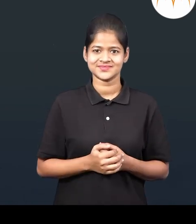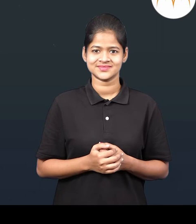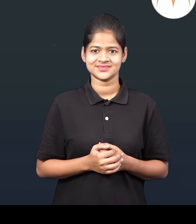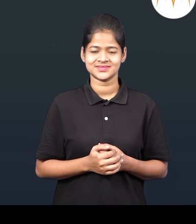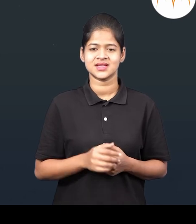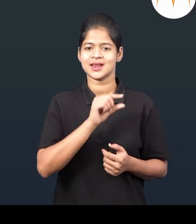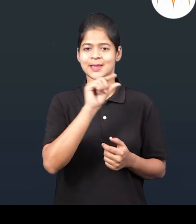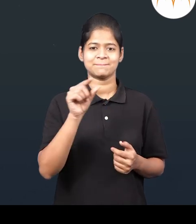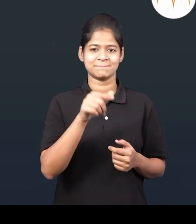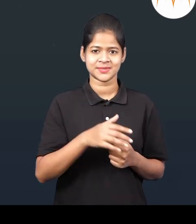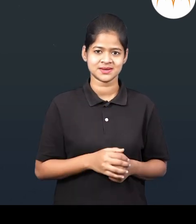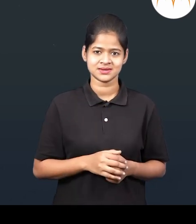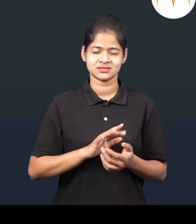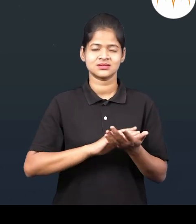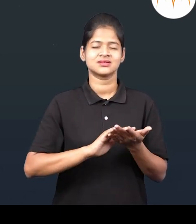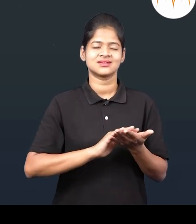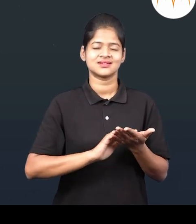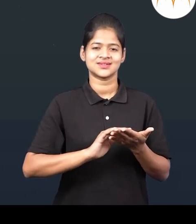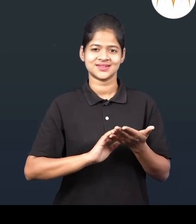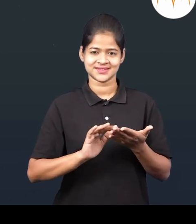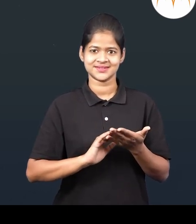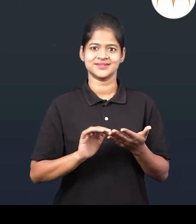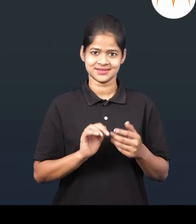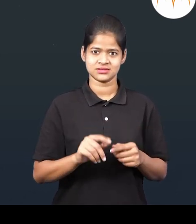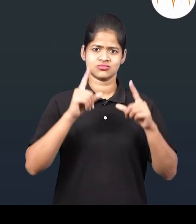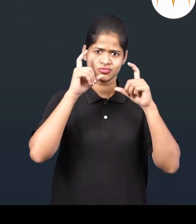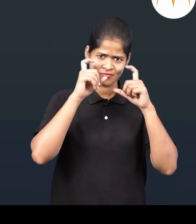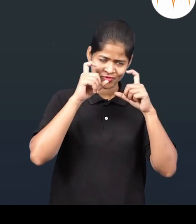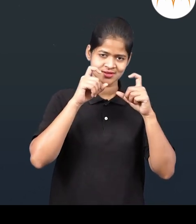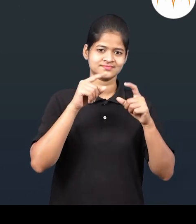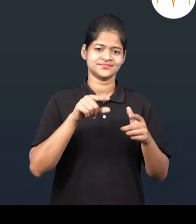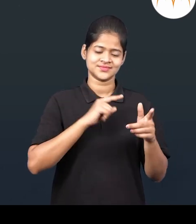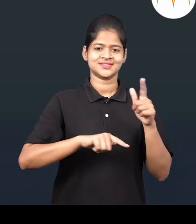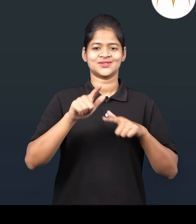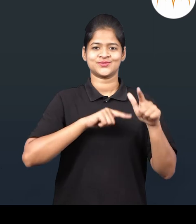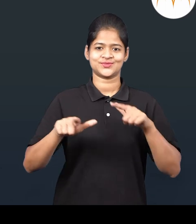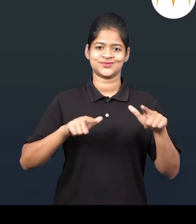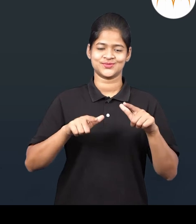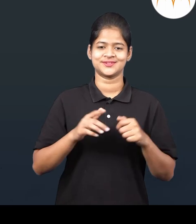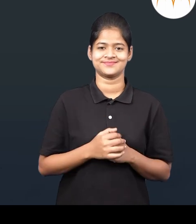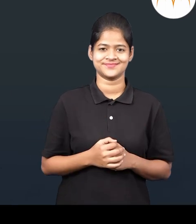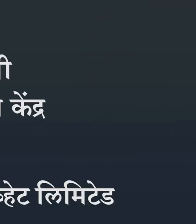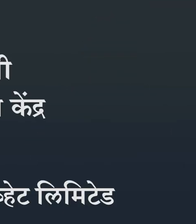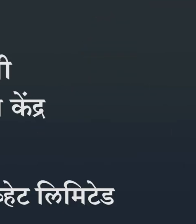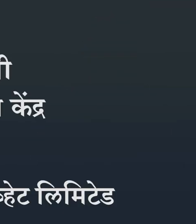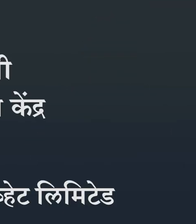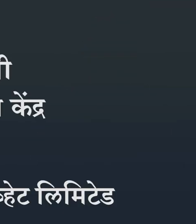लिहा करपल लवी ब्रेल लीपी चित्रांची भाषा